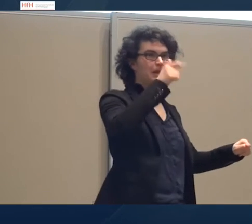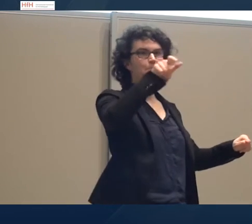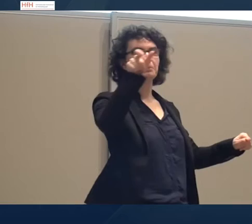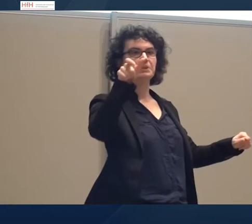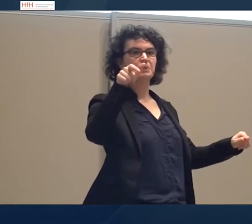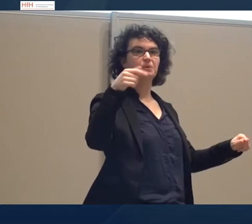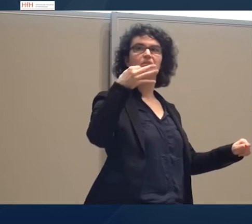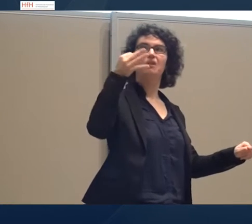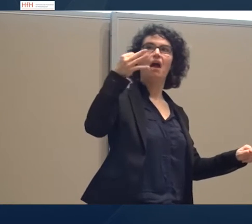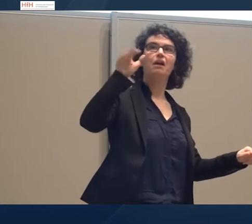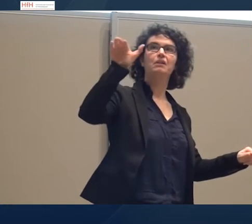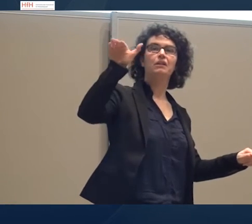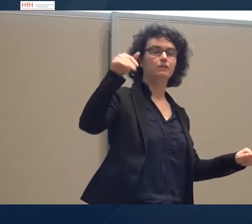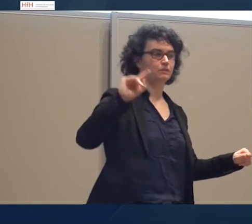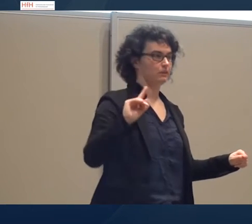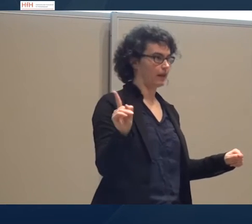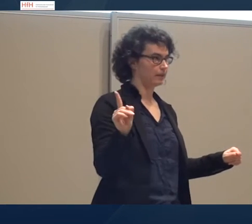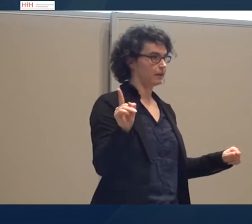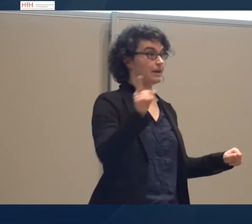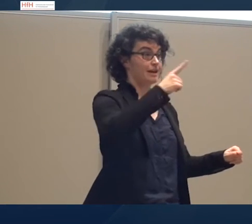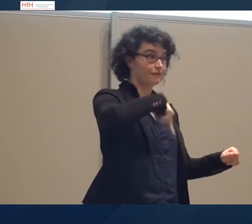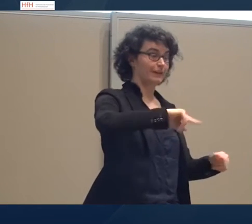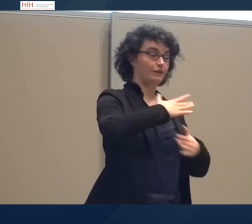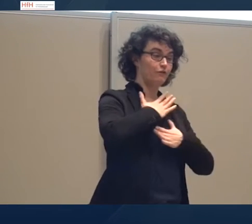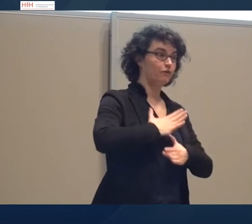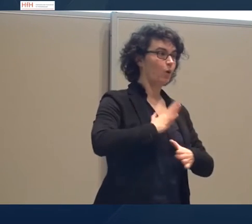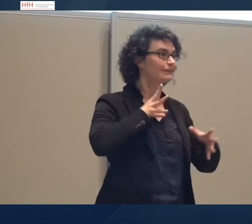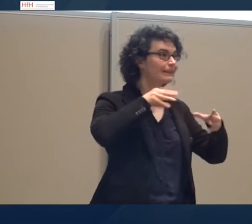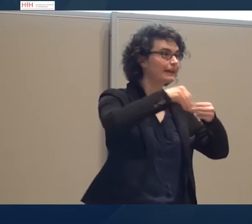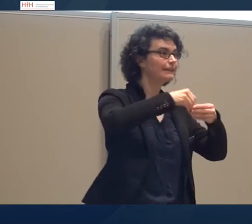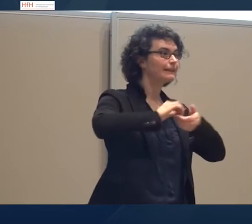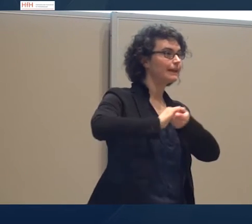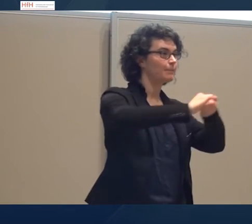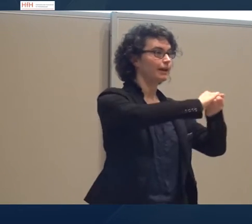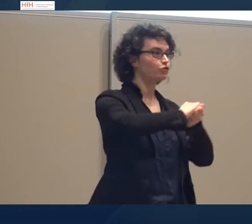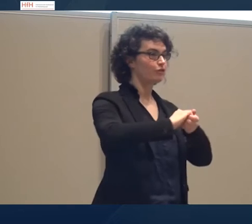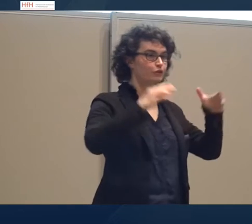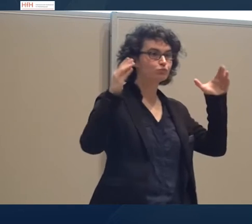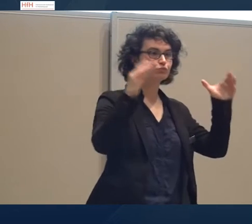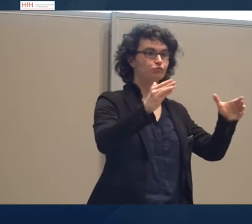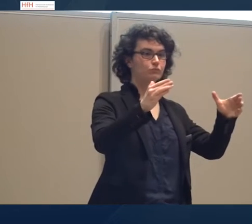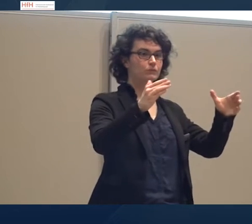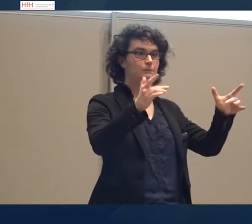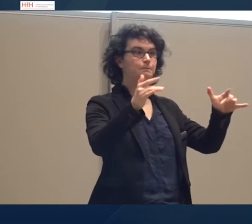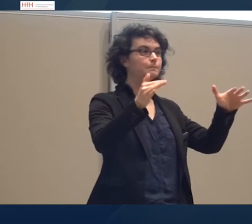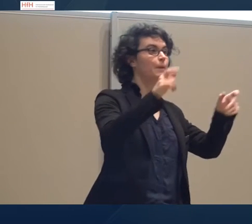sondern dass wir tatsächlich in der Community die Personen wie die